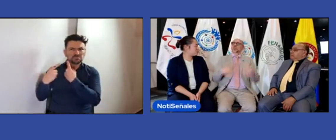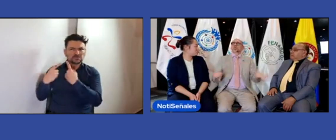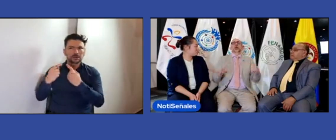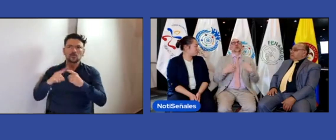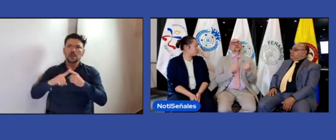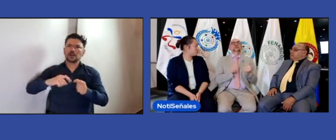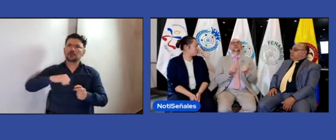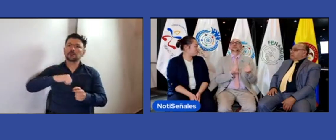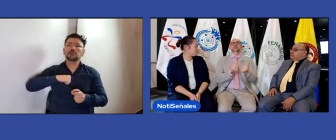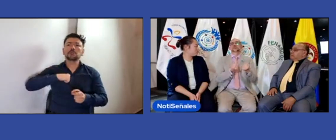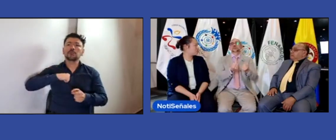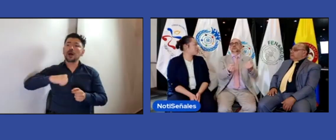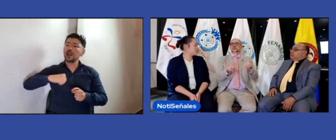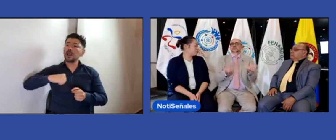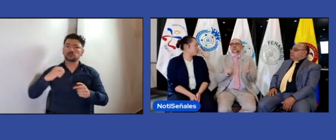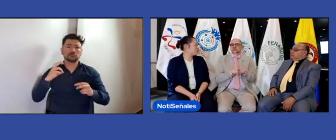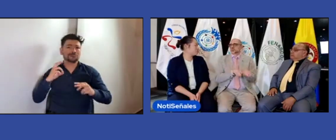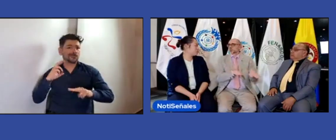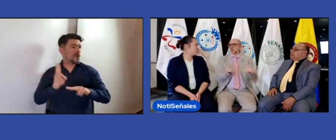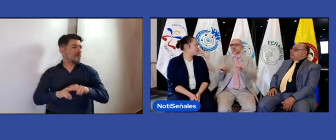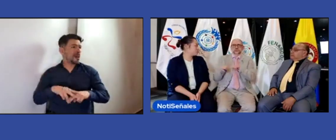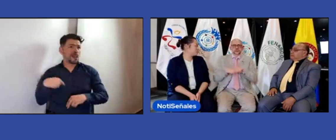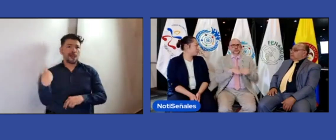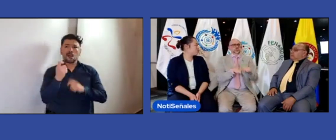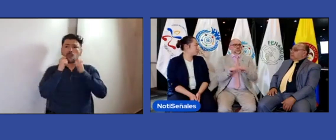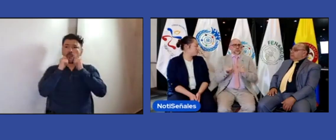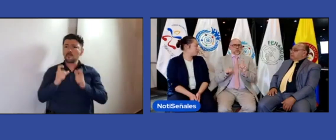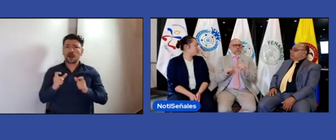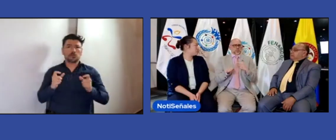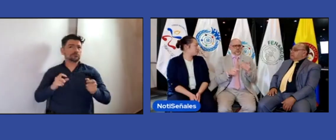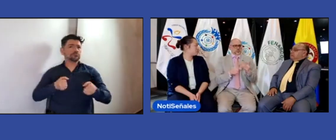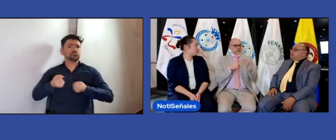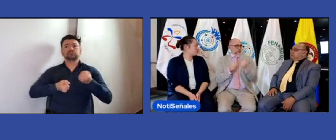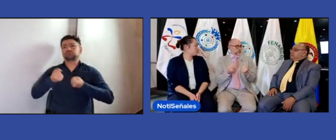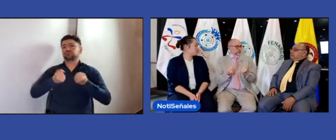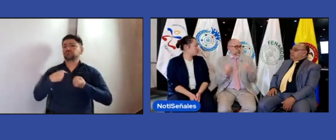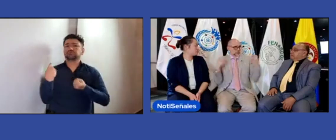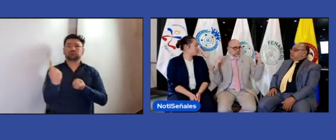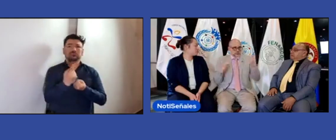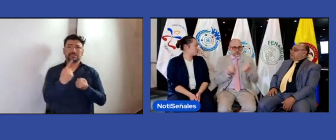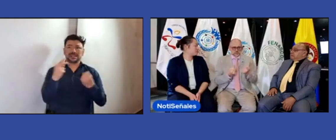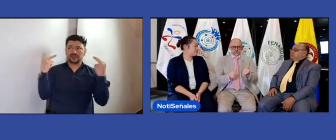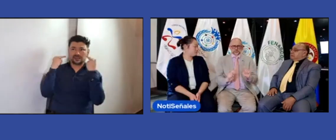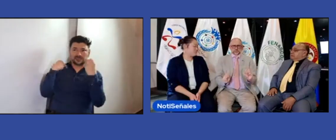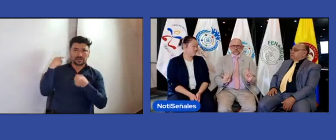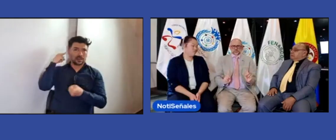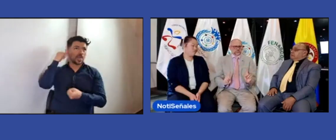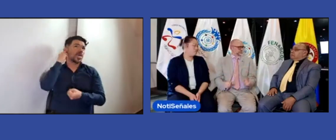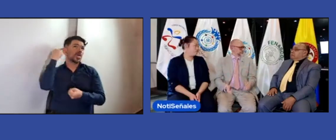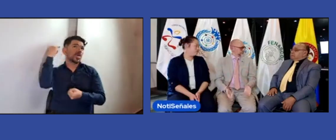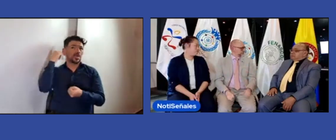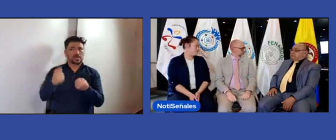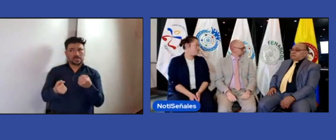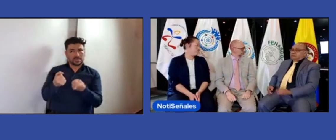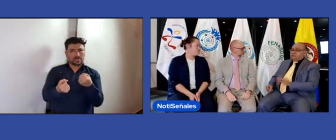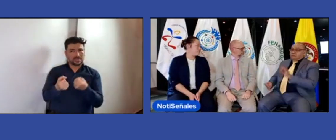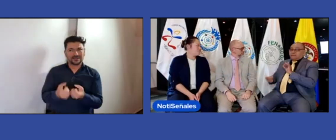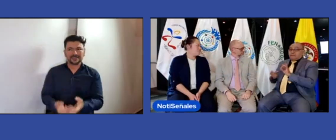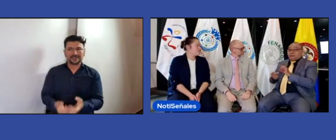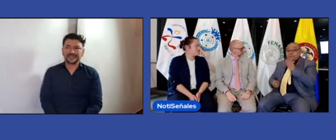use este símbolo porque uno es libre de poder utilizar sus automóviles con la forma en